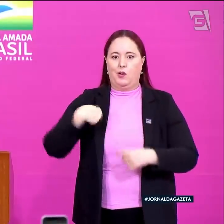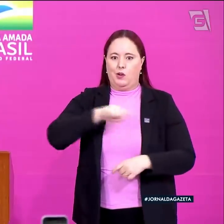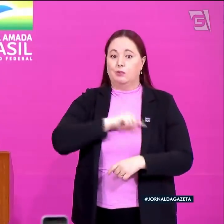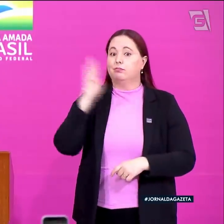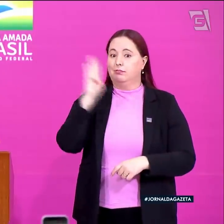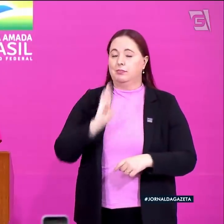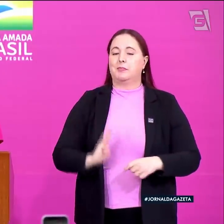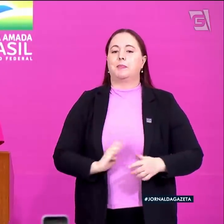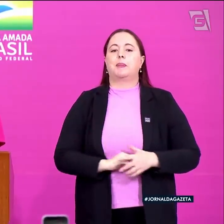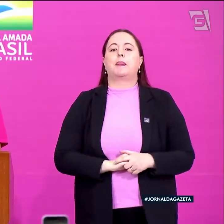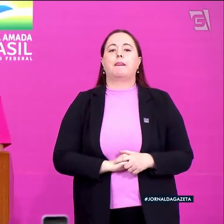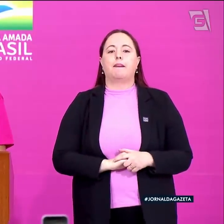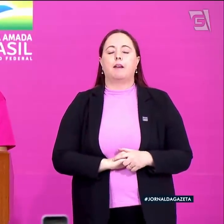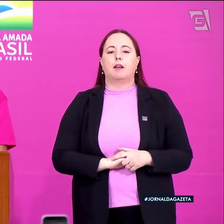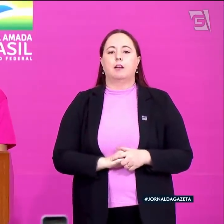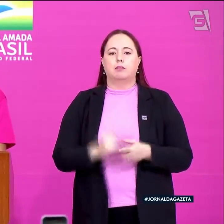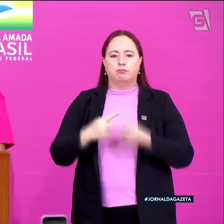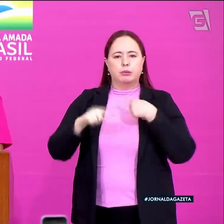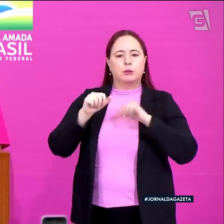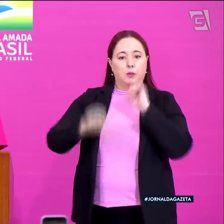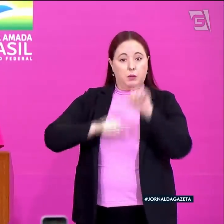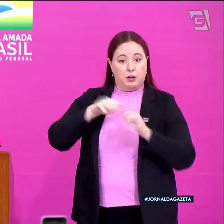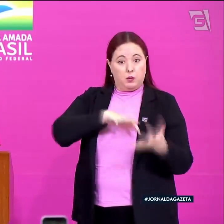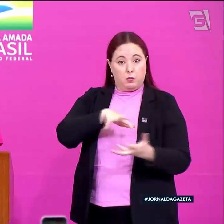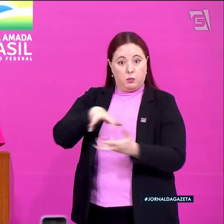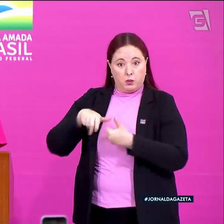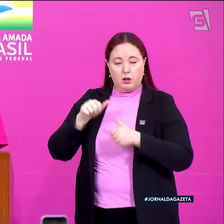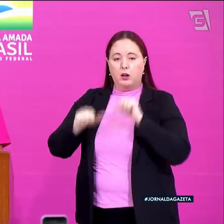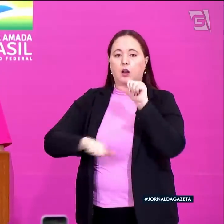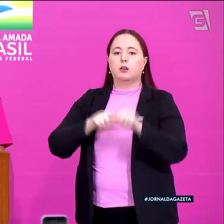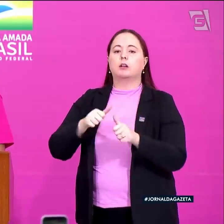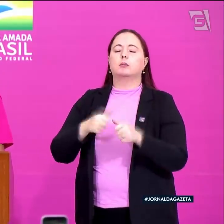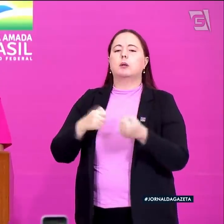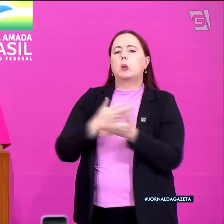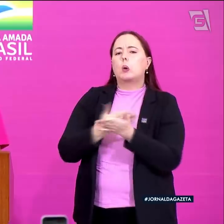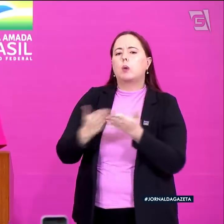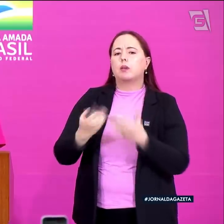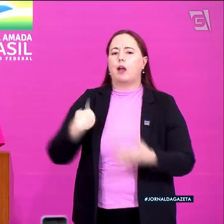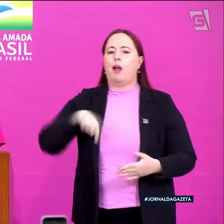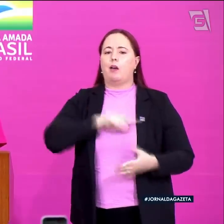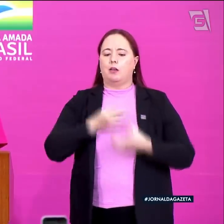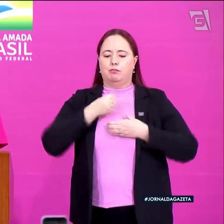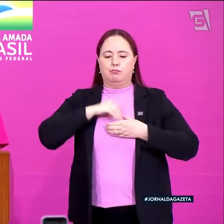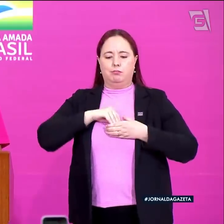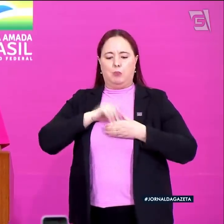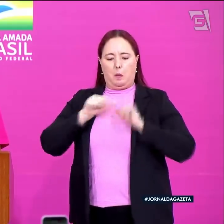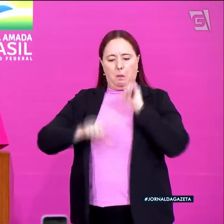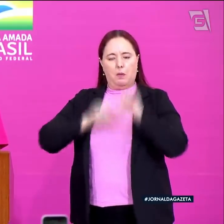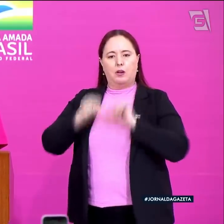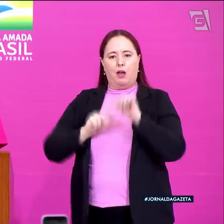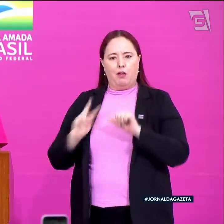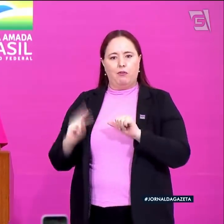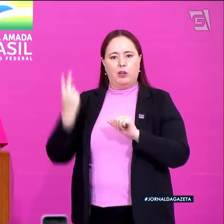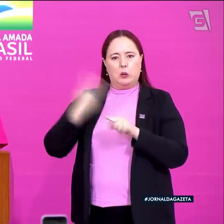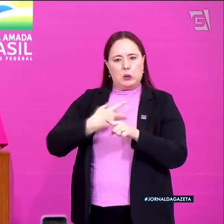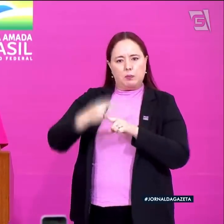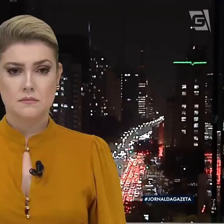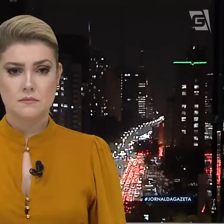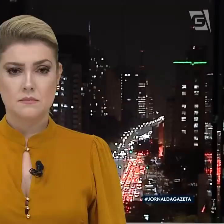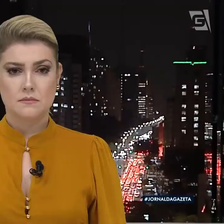próximas a Bolsonaro, inclusive, defendem uma maior participação da primeira-dama na campanha em que ele deve buscar a reeleição.